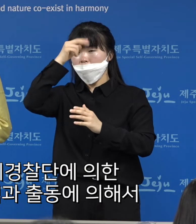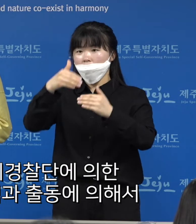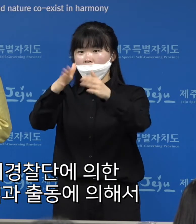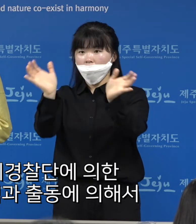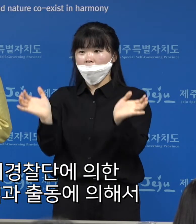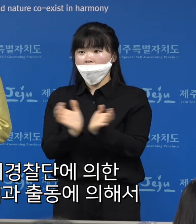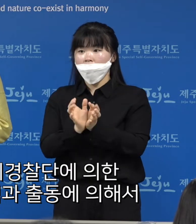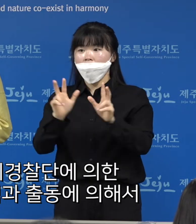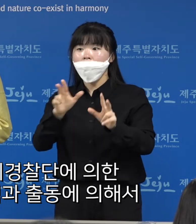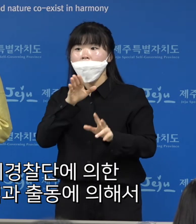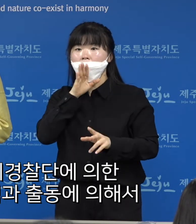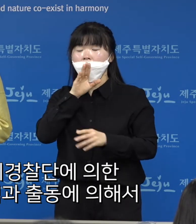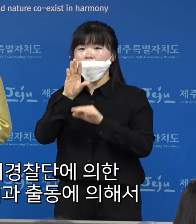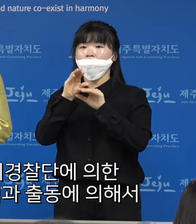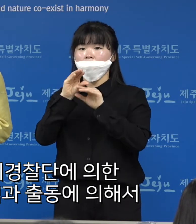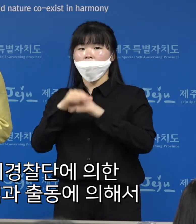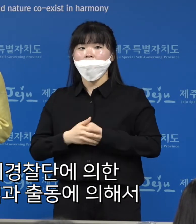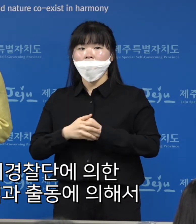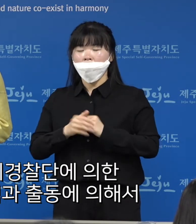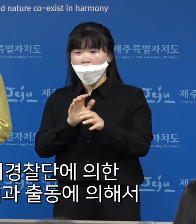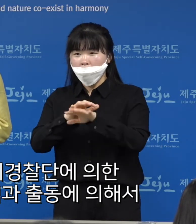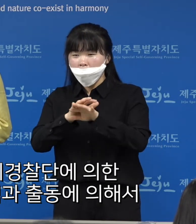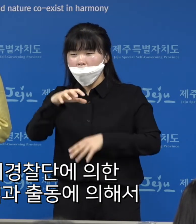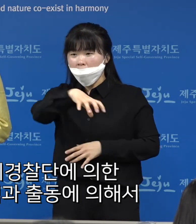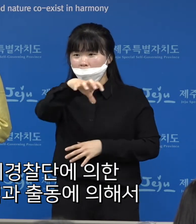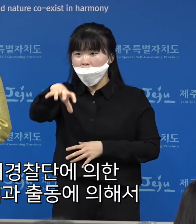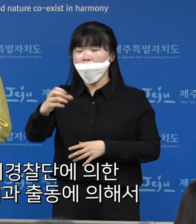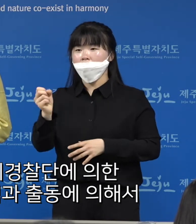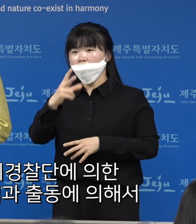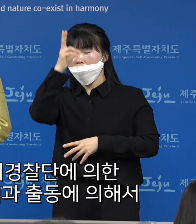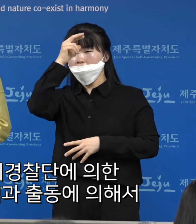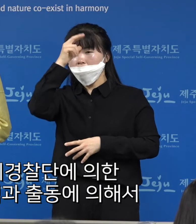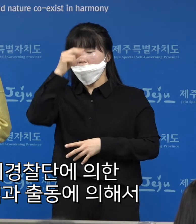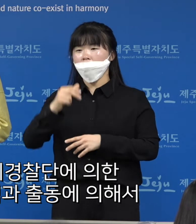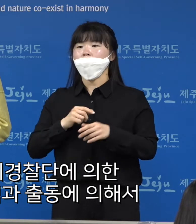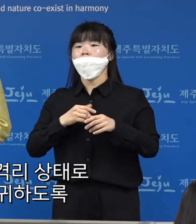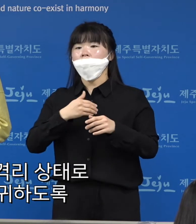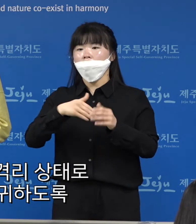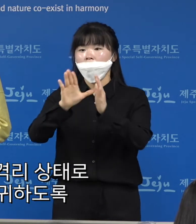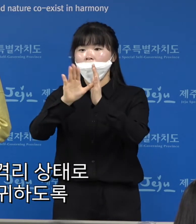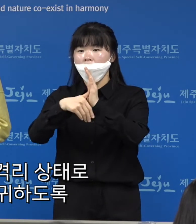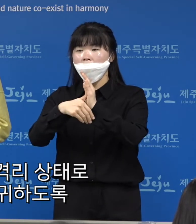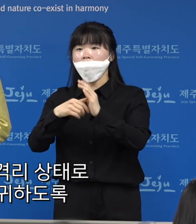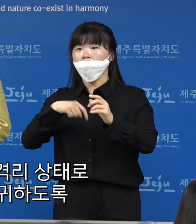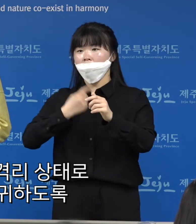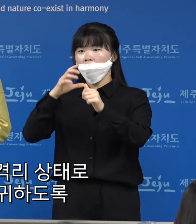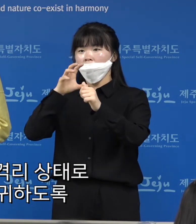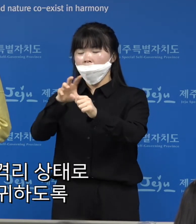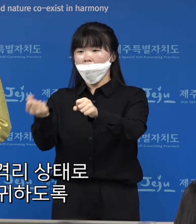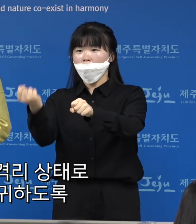의한 실시간 추적과 자치경찰단의 출동에 의해서 자가격리 상태로